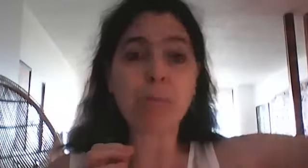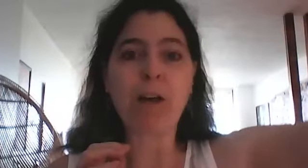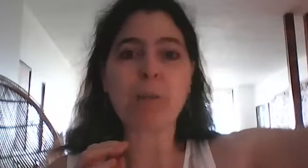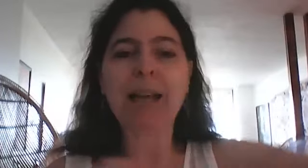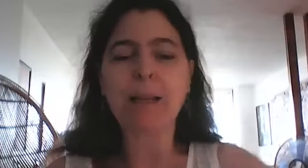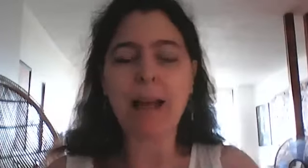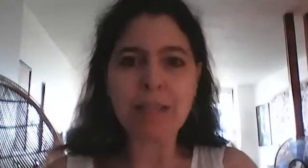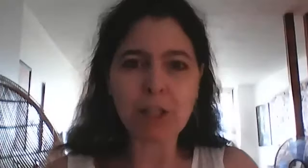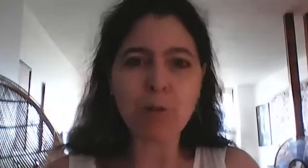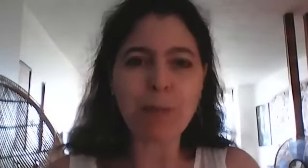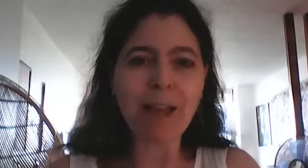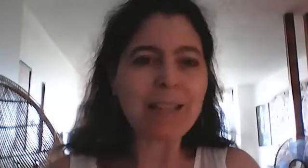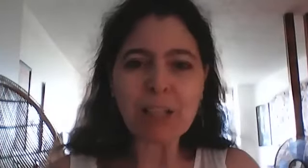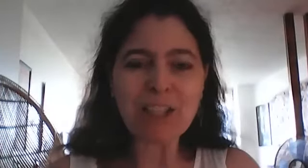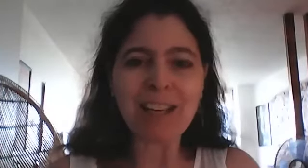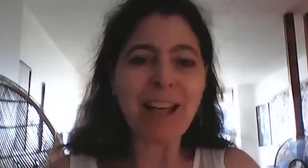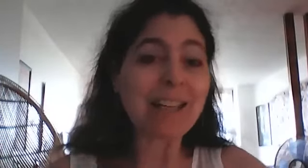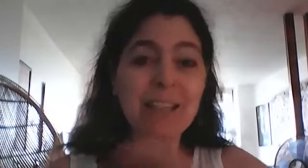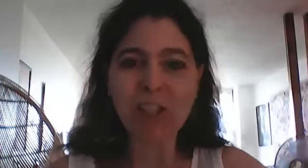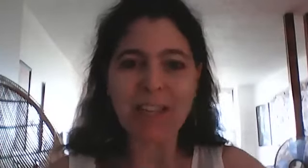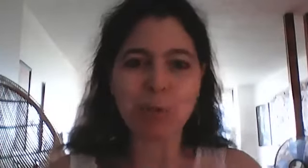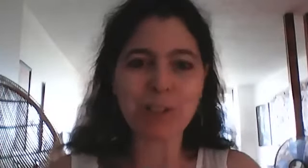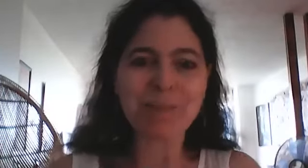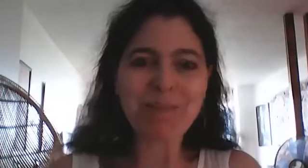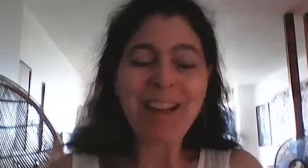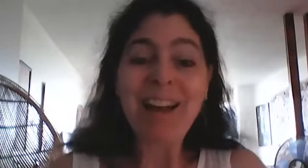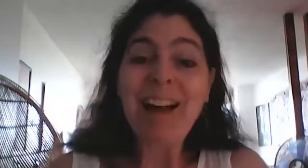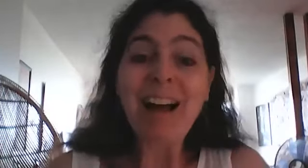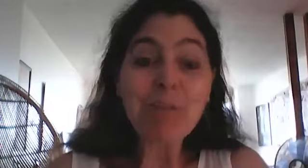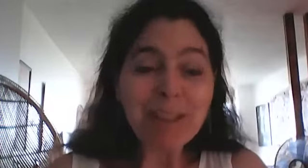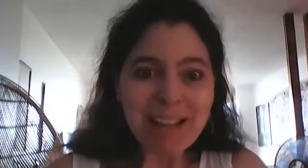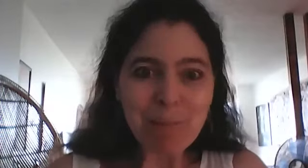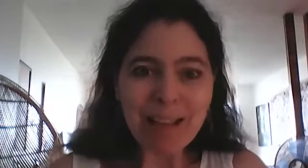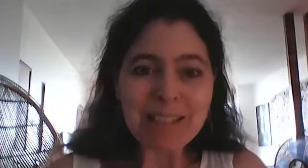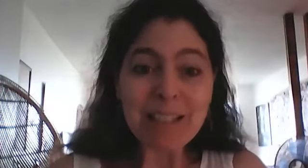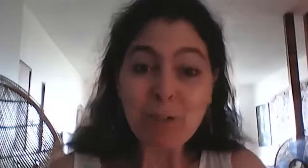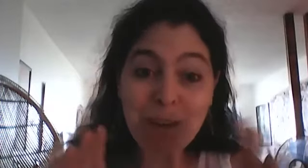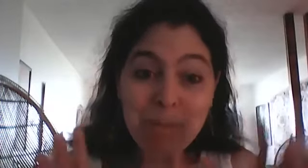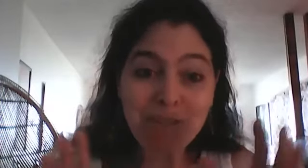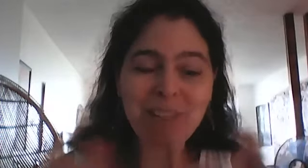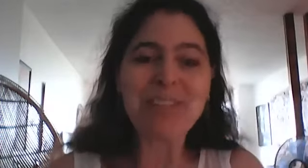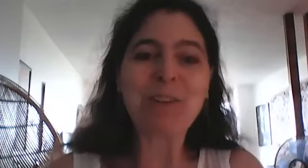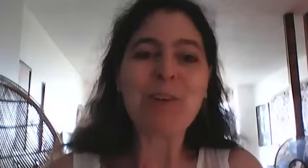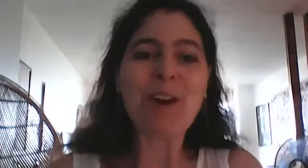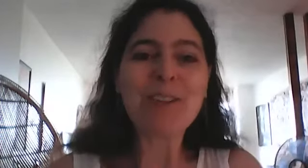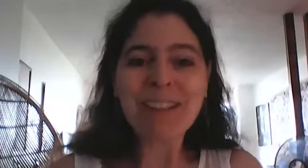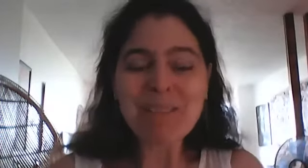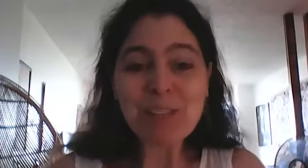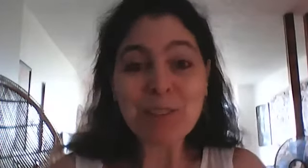pour faire obstacle à l'énergie de lumière à l'énergie solaire à l'énergie de la source alors voilà je m'arrête ici je voulais pas faire une vidéo trop longue je vous